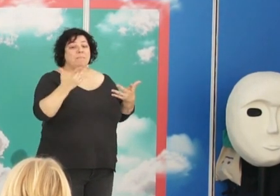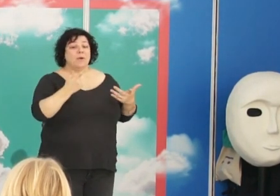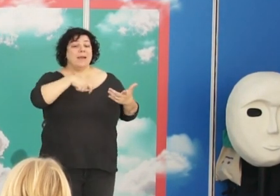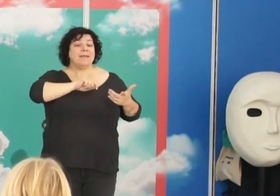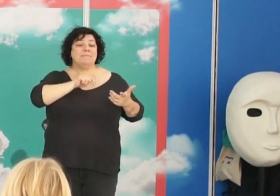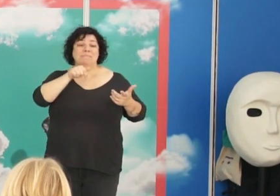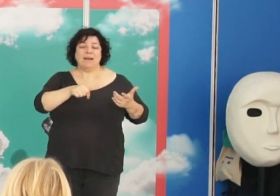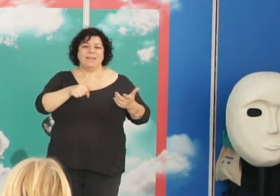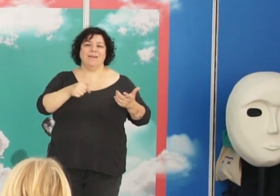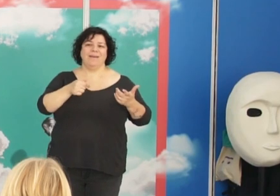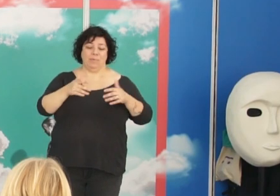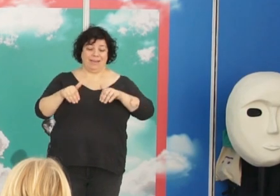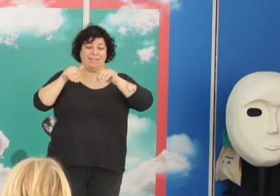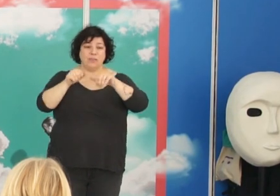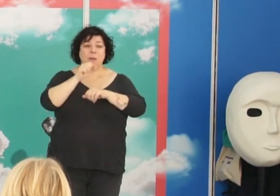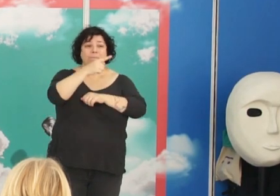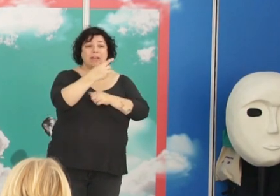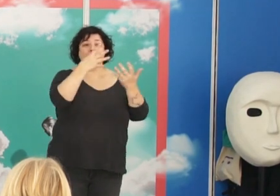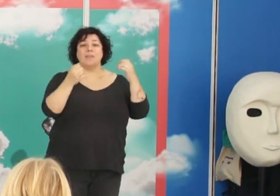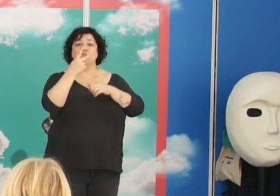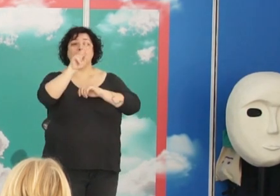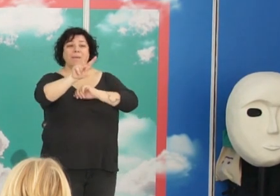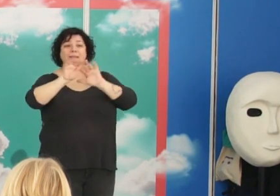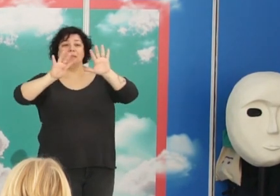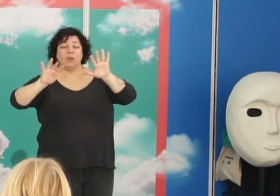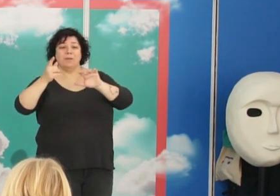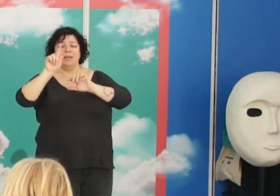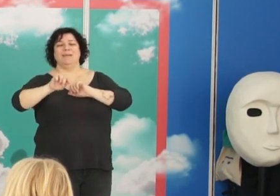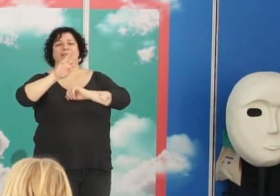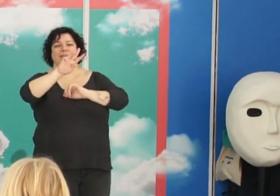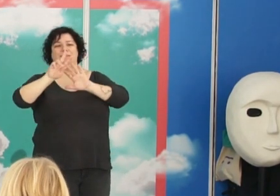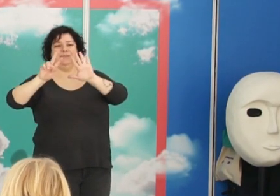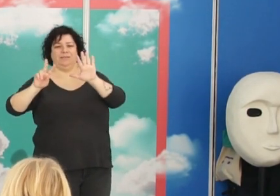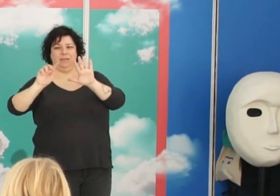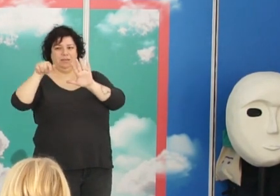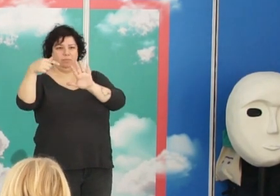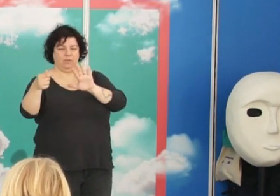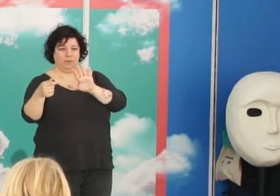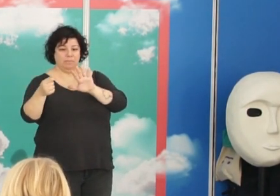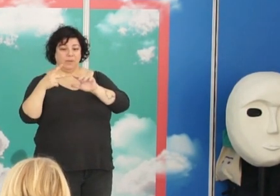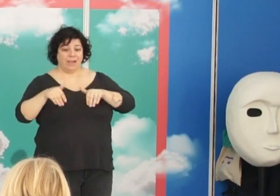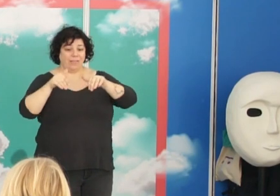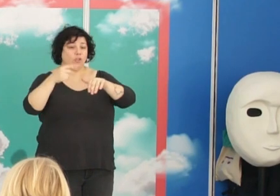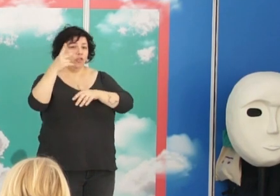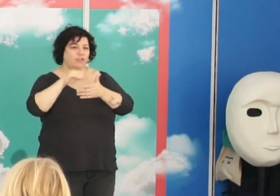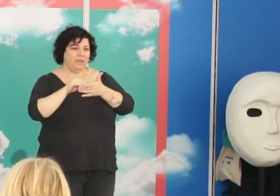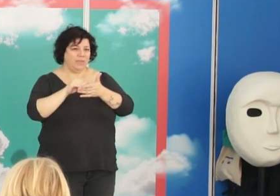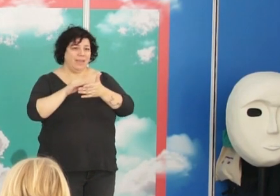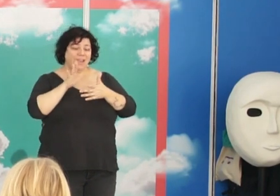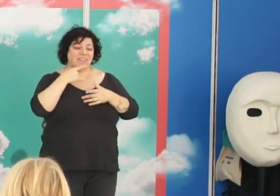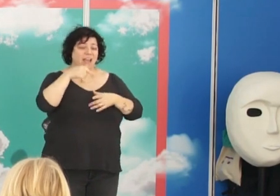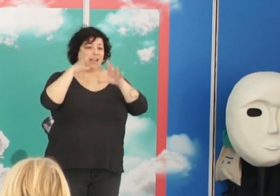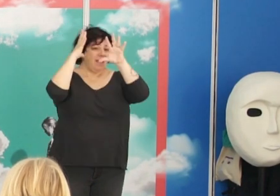fue candidato en 1929 y en 1937. No era el mejor momento de la